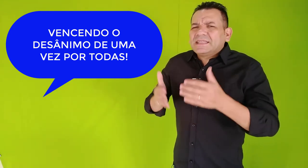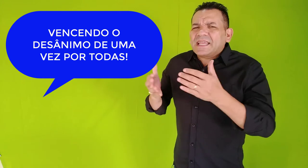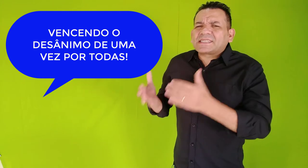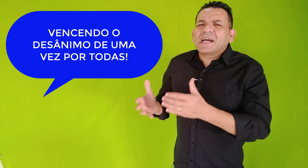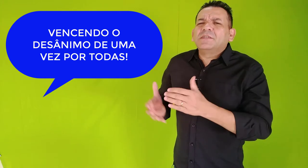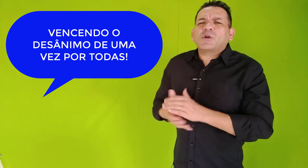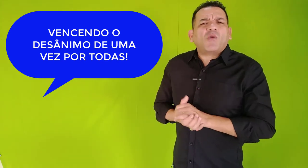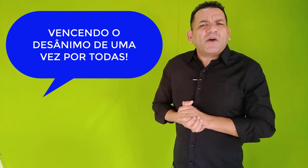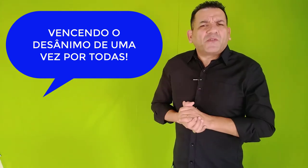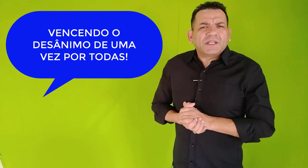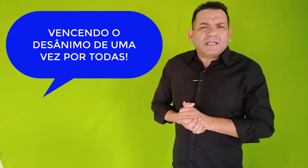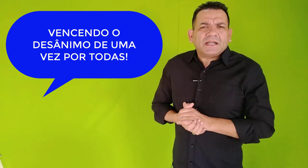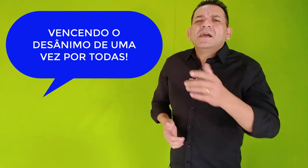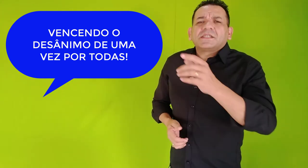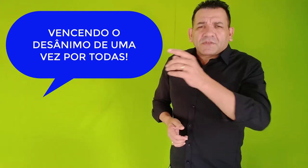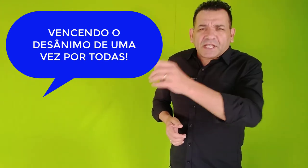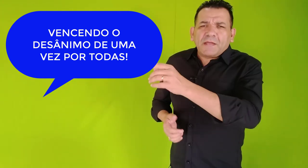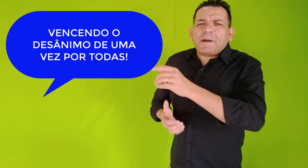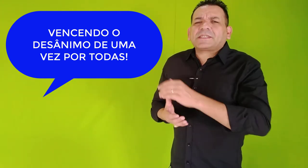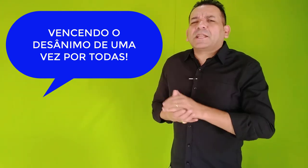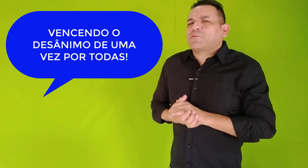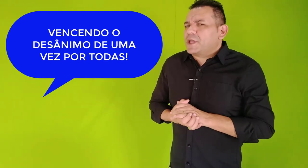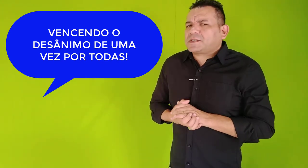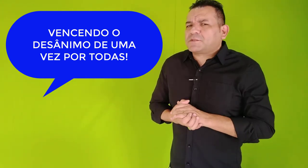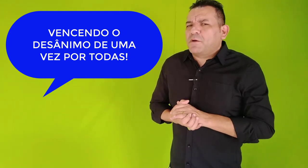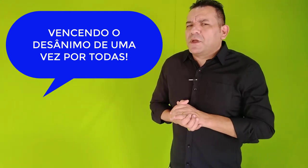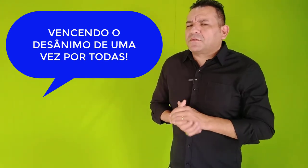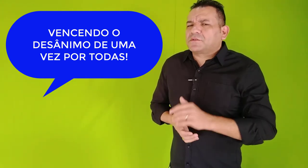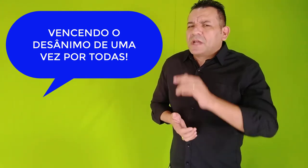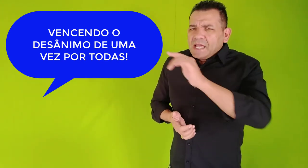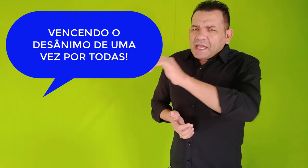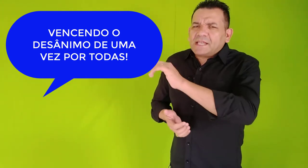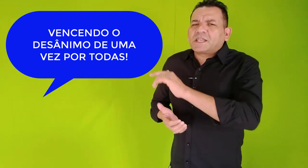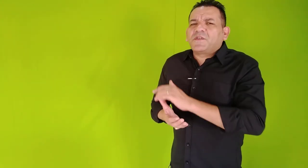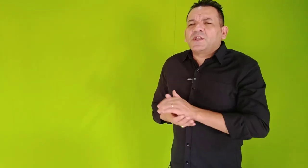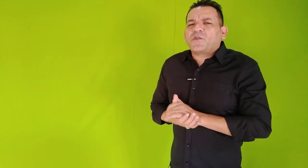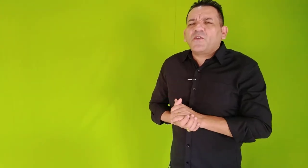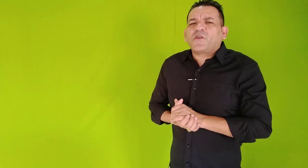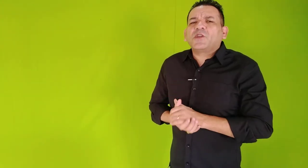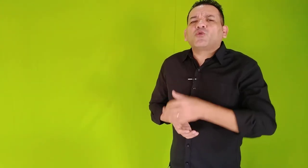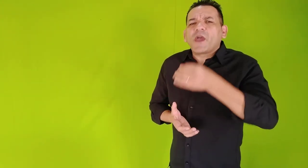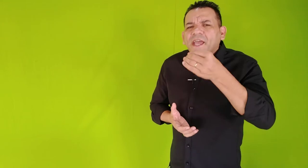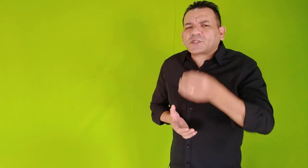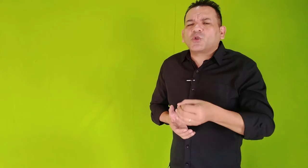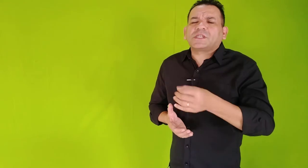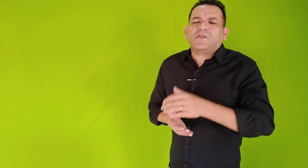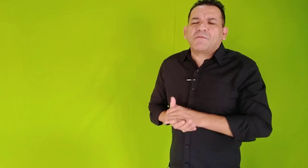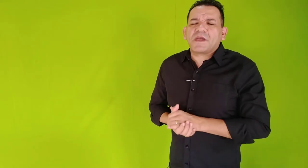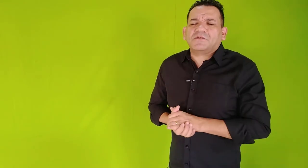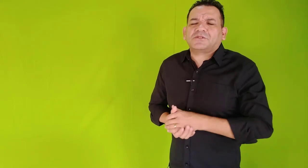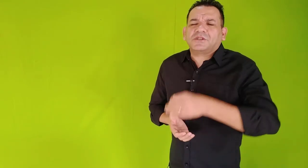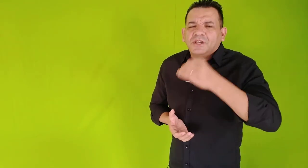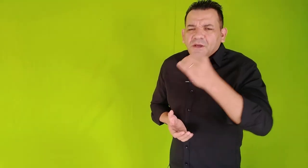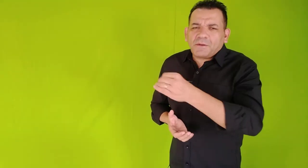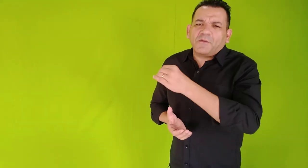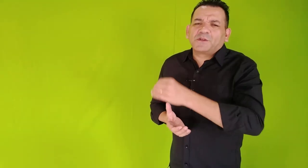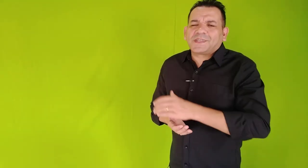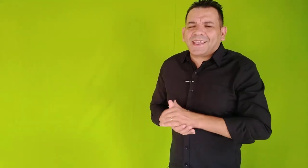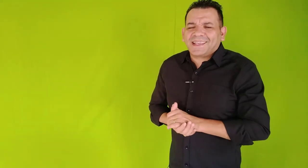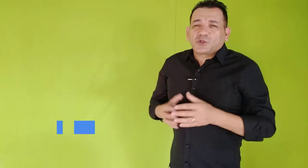desânimo com a vida. Se você tem passado por esses momentos, esse vídeo foi feito exclusivamente para você. Eu